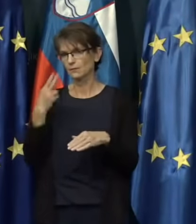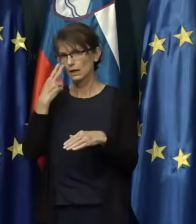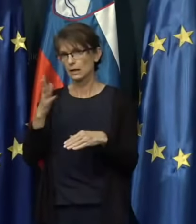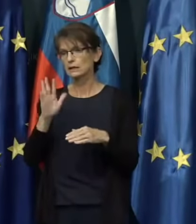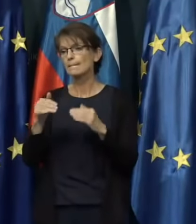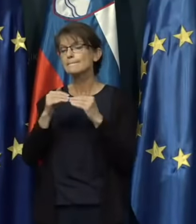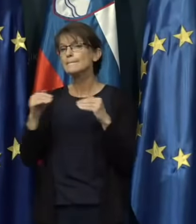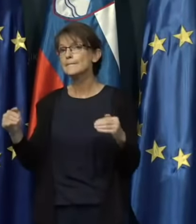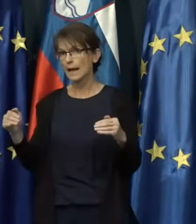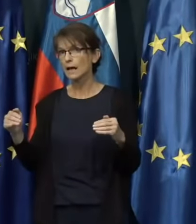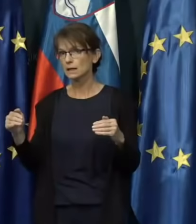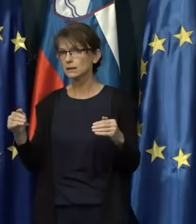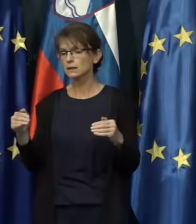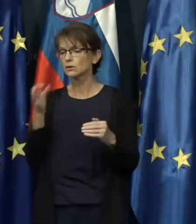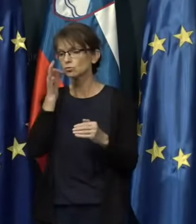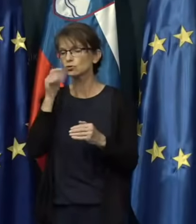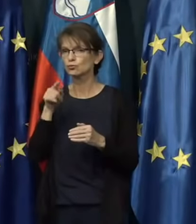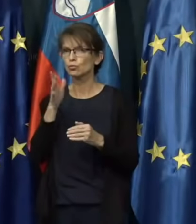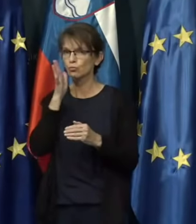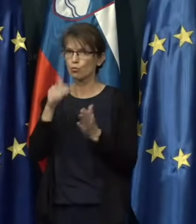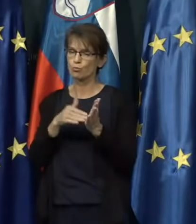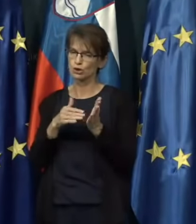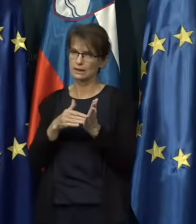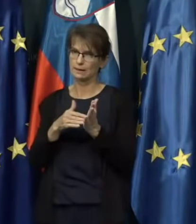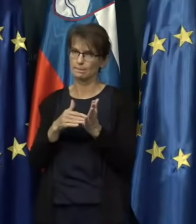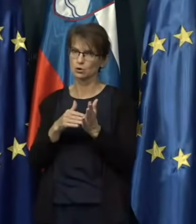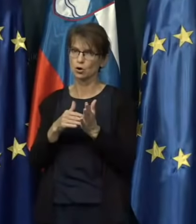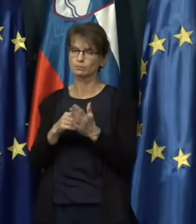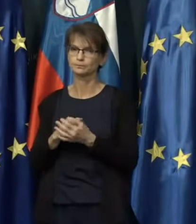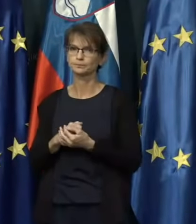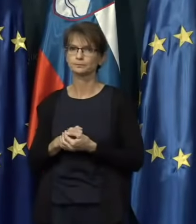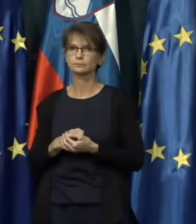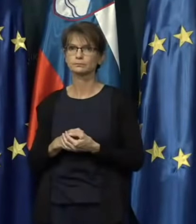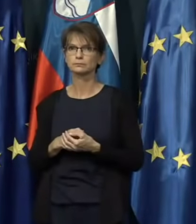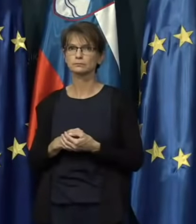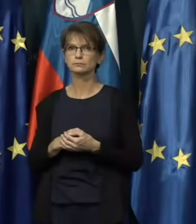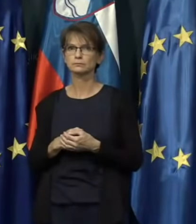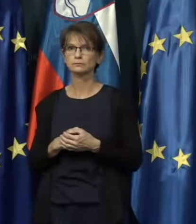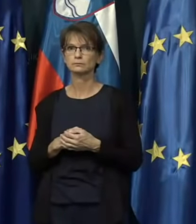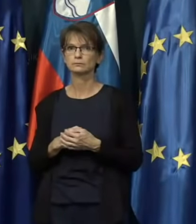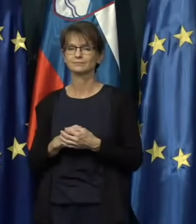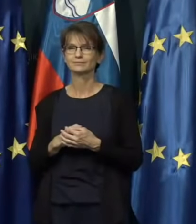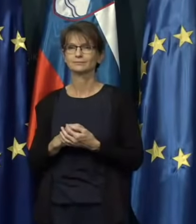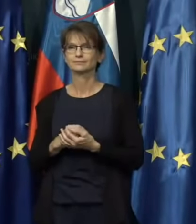v kolikor bi se to izkazalo za potrebno. Tako da, morda toliko.